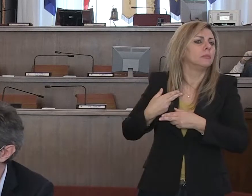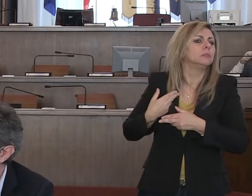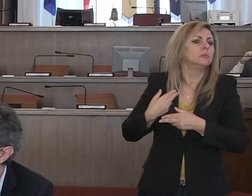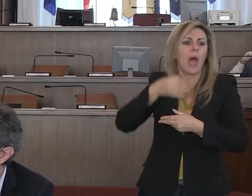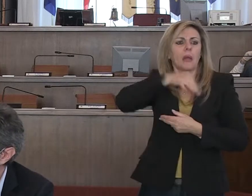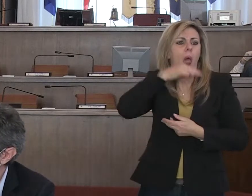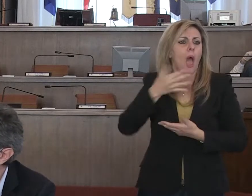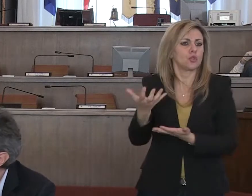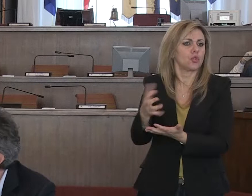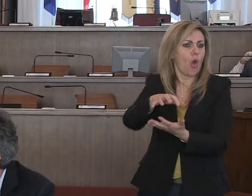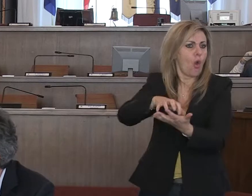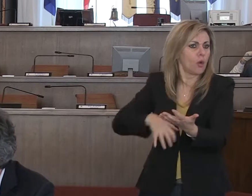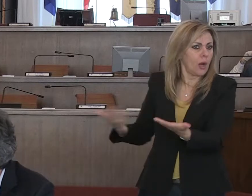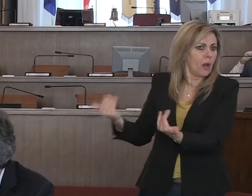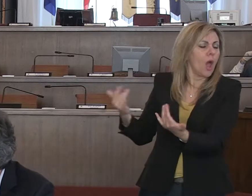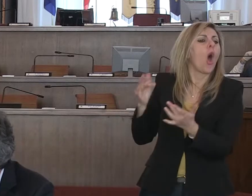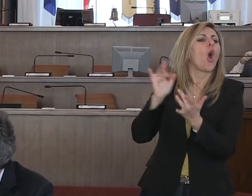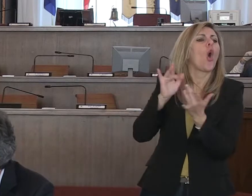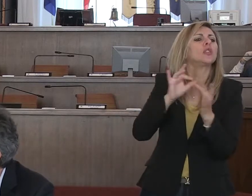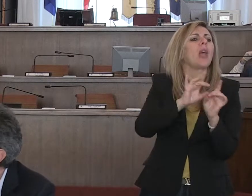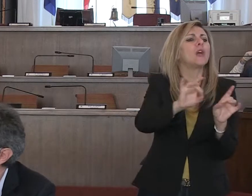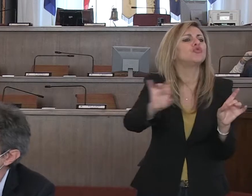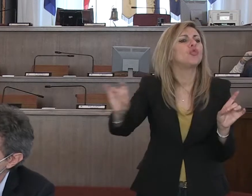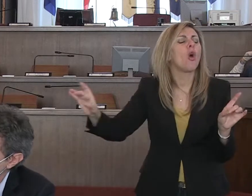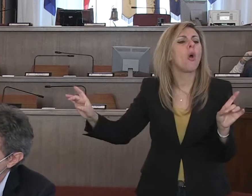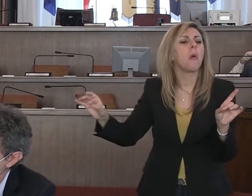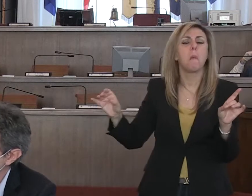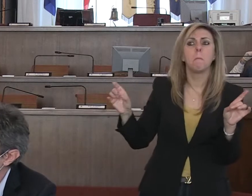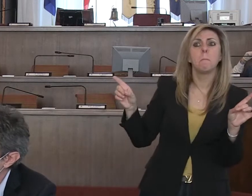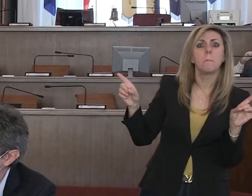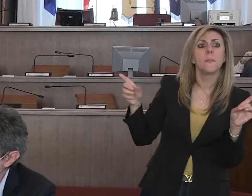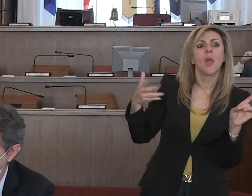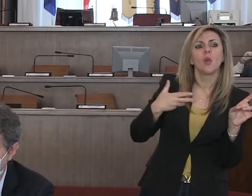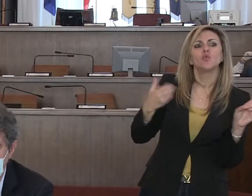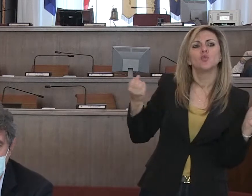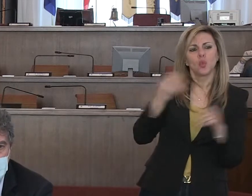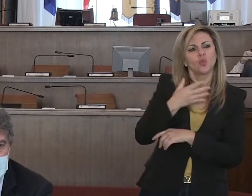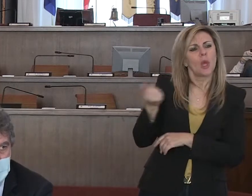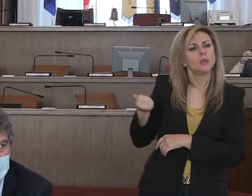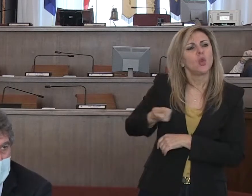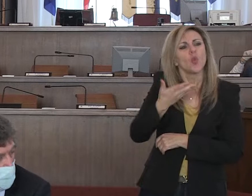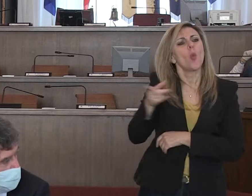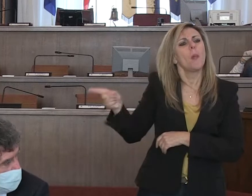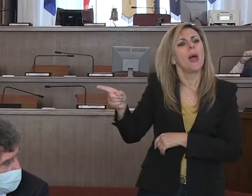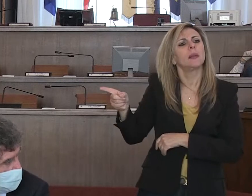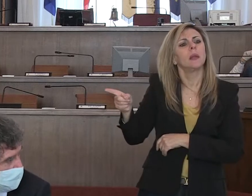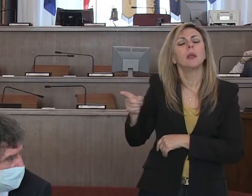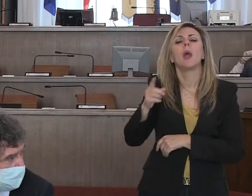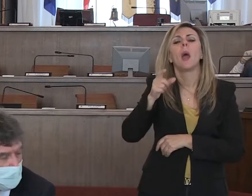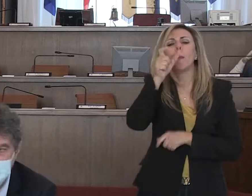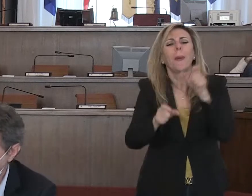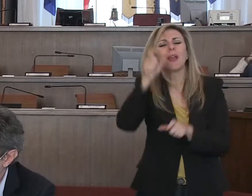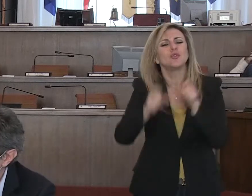che i contagi noti sono avvenuti sulla base di una determinata catena